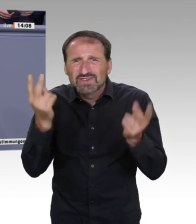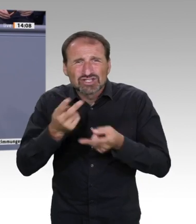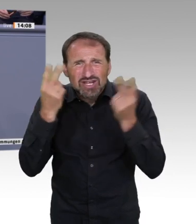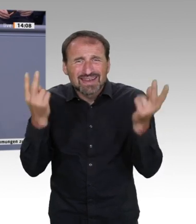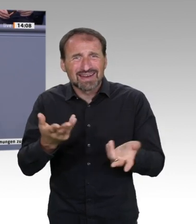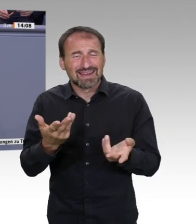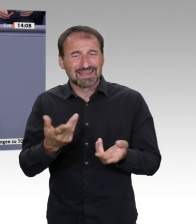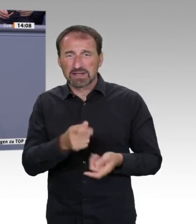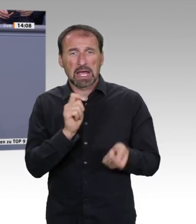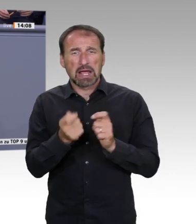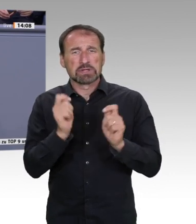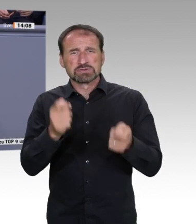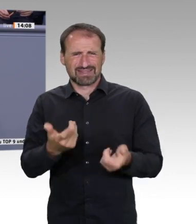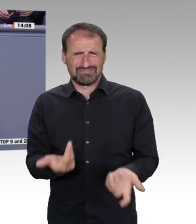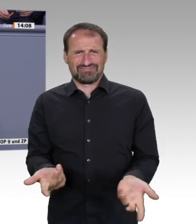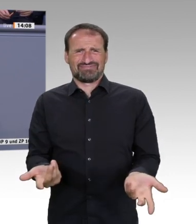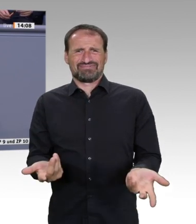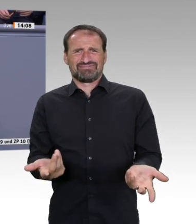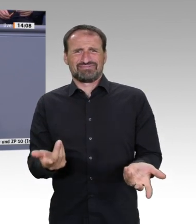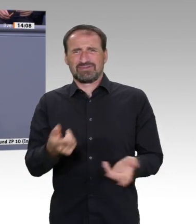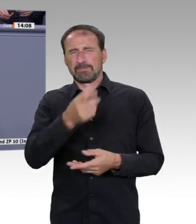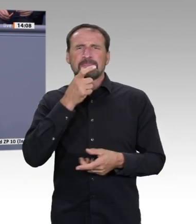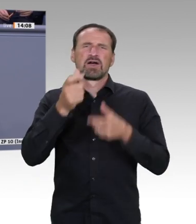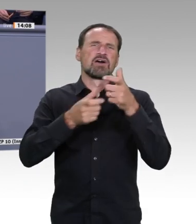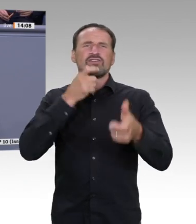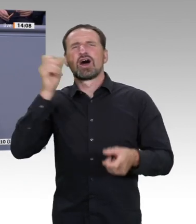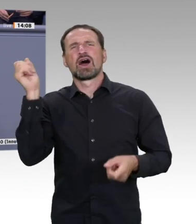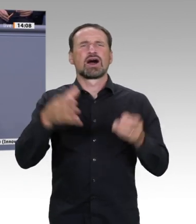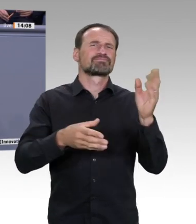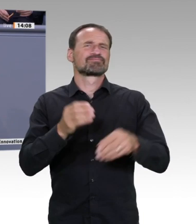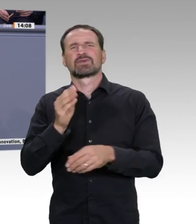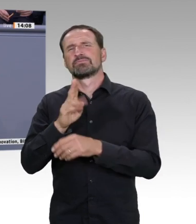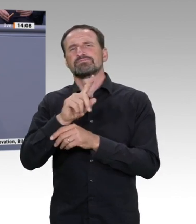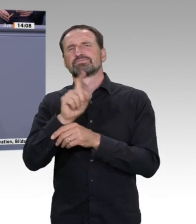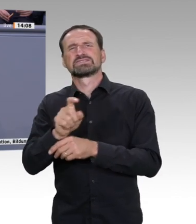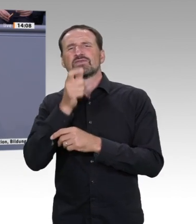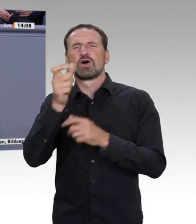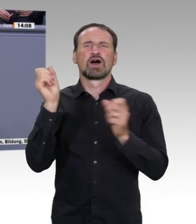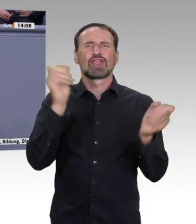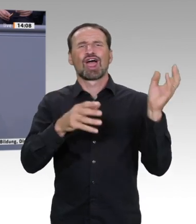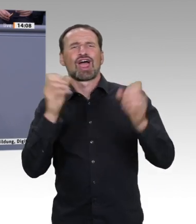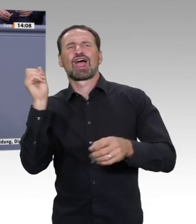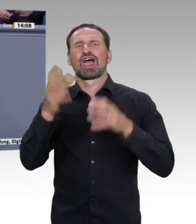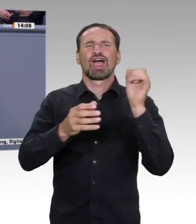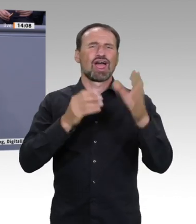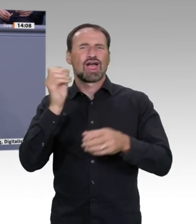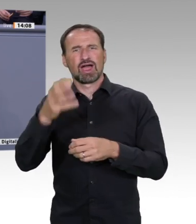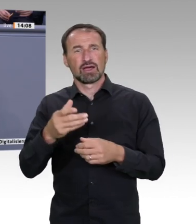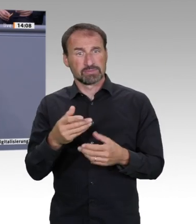Priorität. Damit jeder, aber auch wirklich jeder, merkt, dass es der Bundesregierung endlich ernst ist mit der digitalen